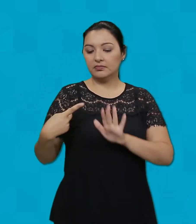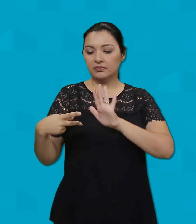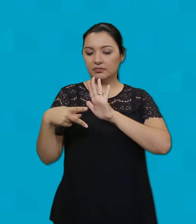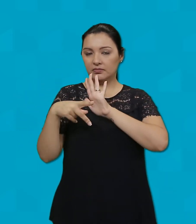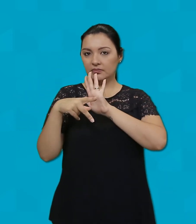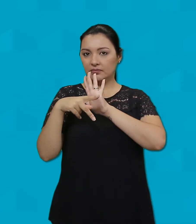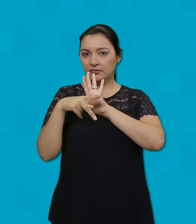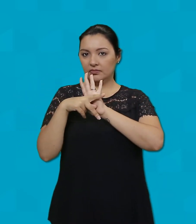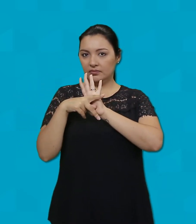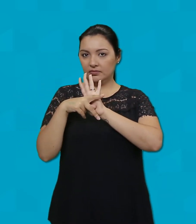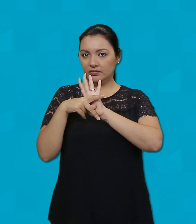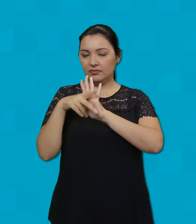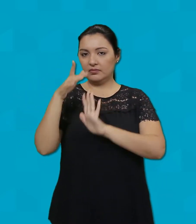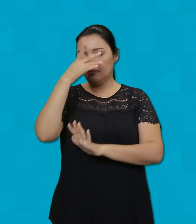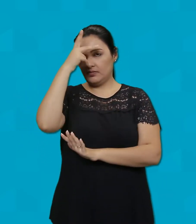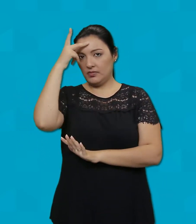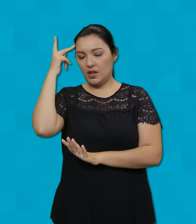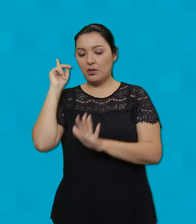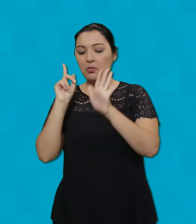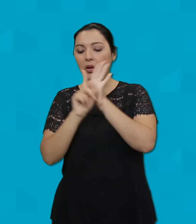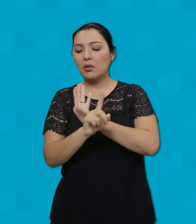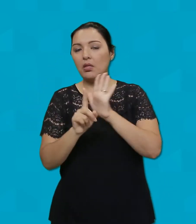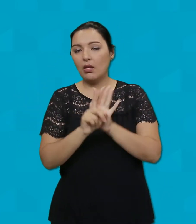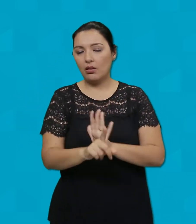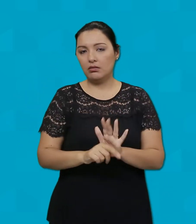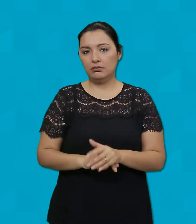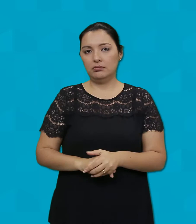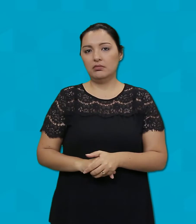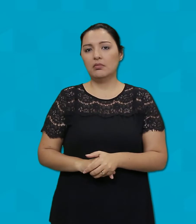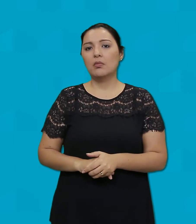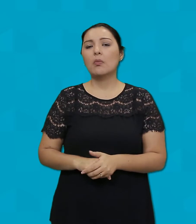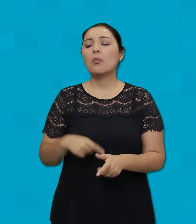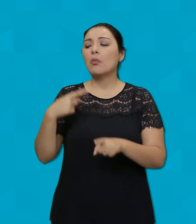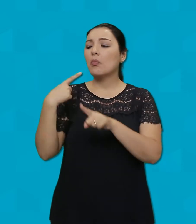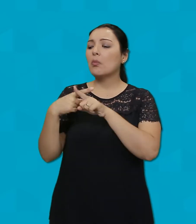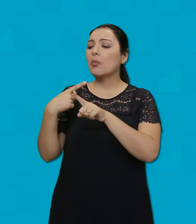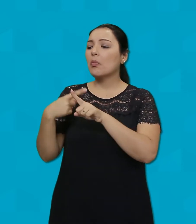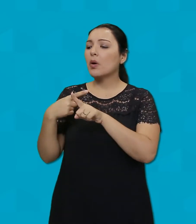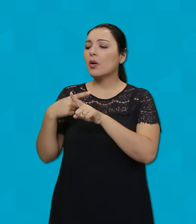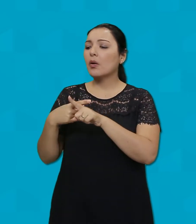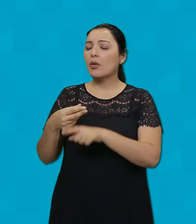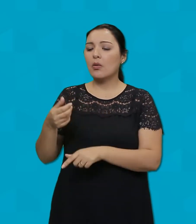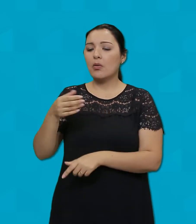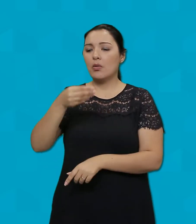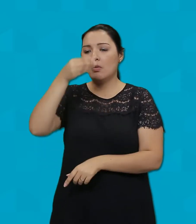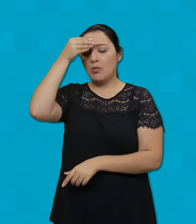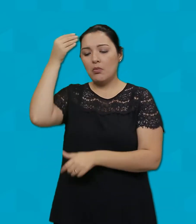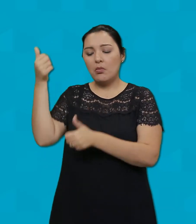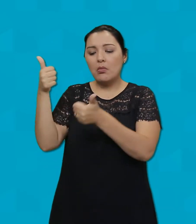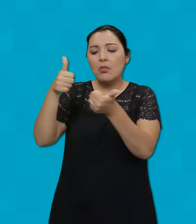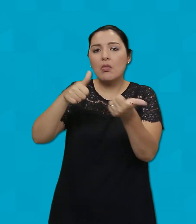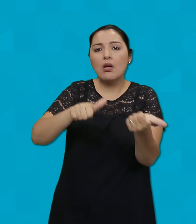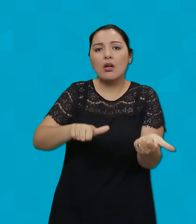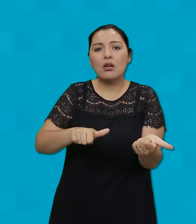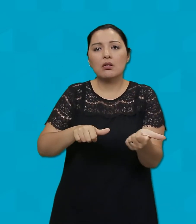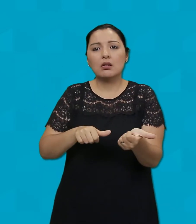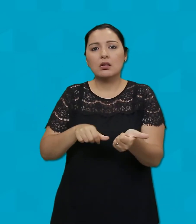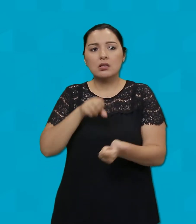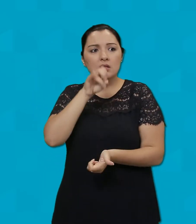fariseus E perguntaram Por que então andas batizando Se não és o Messias Nem